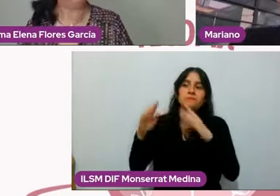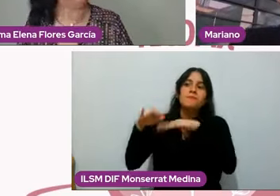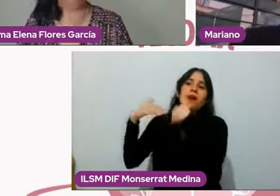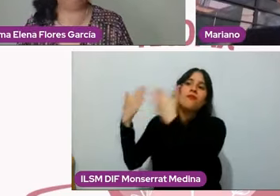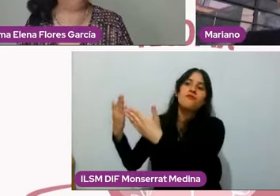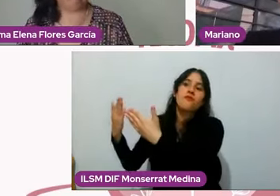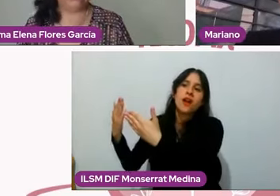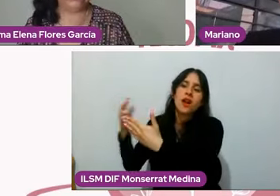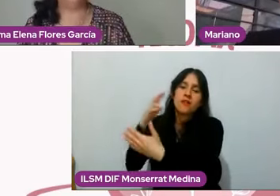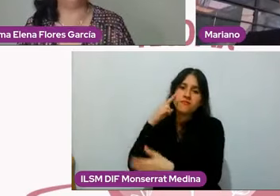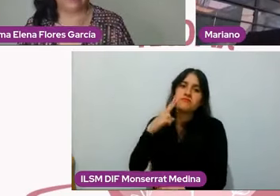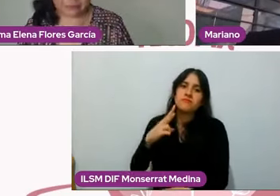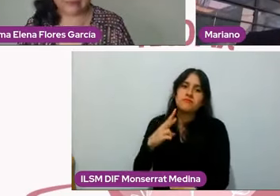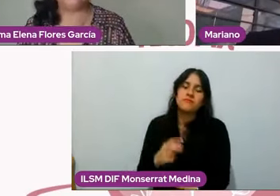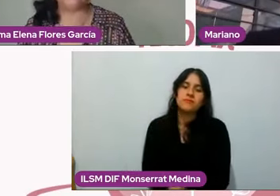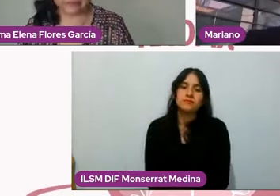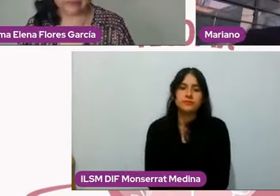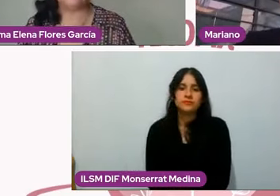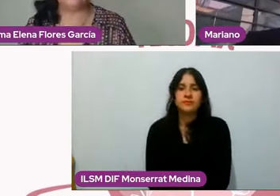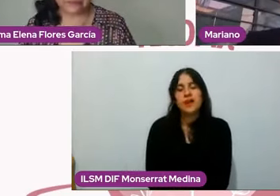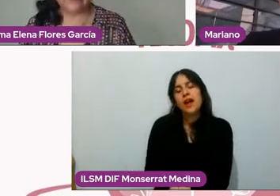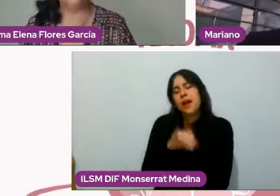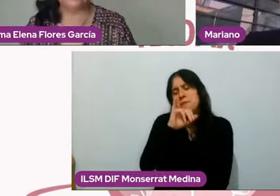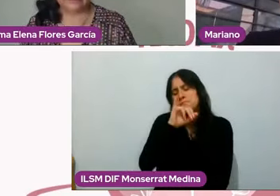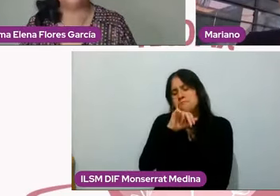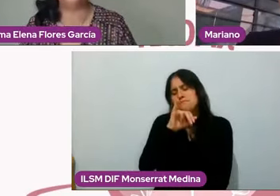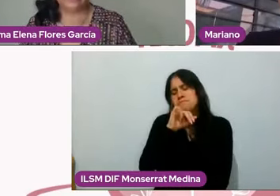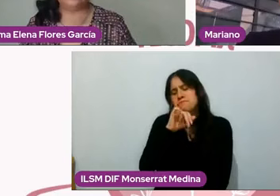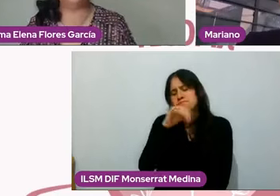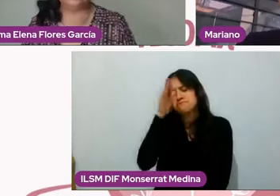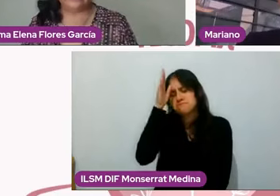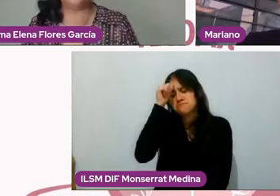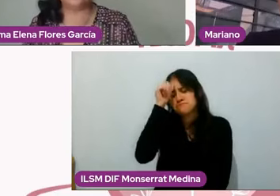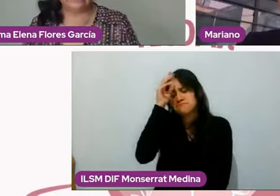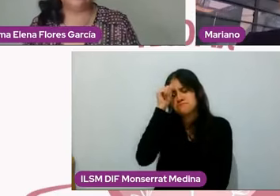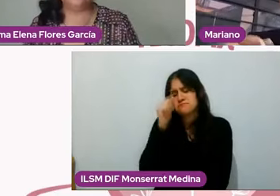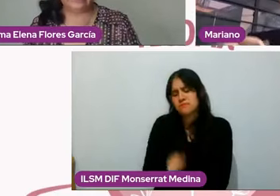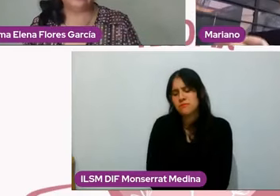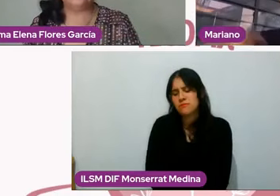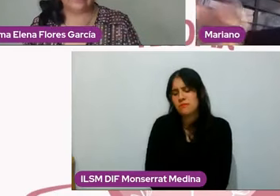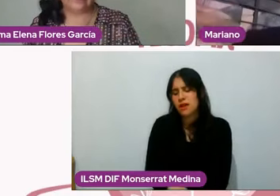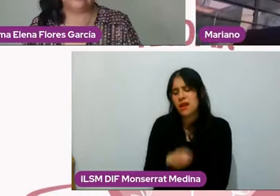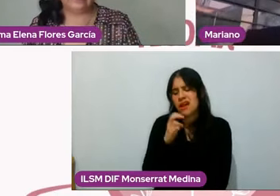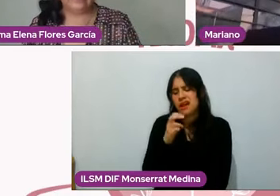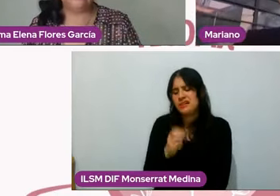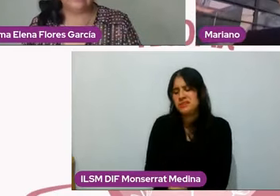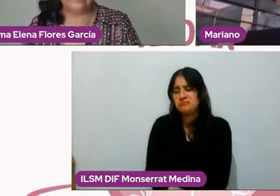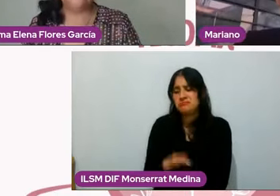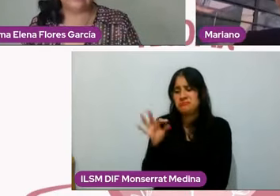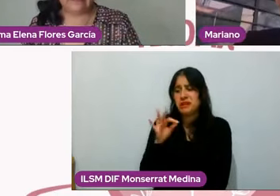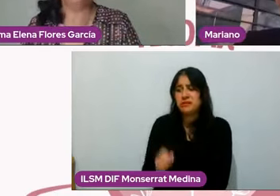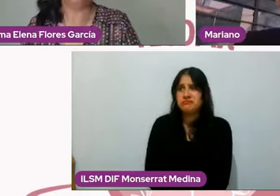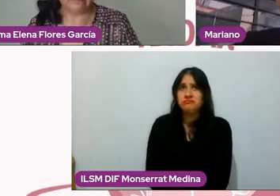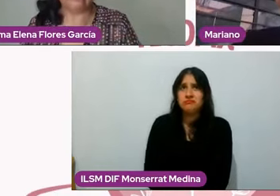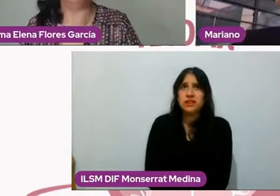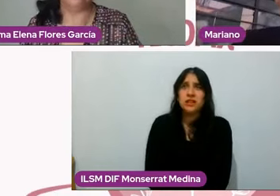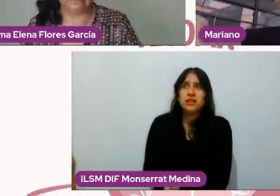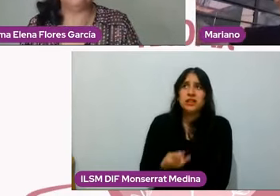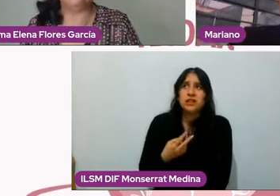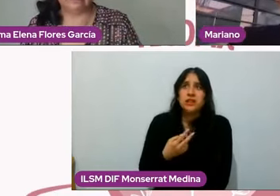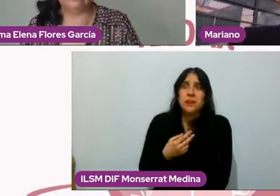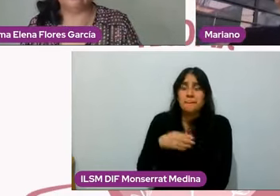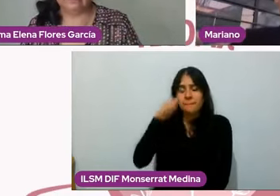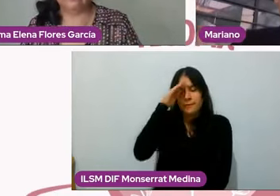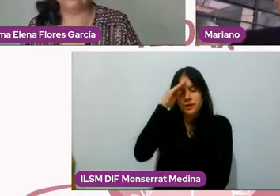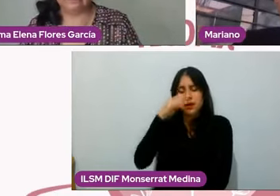sí totalmente porque ahí lo único que estamos haciendo es privilegiar el cómo me ve el otro y que